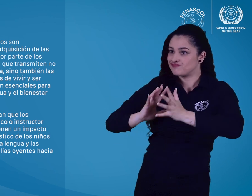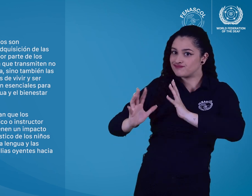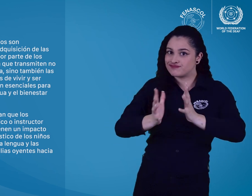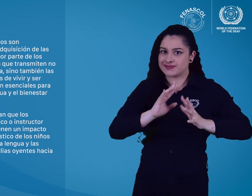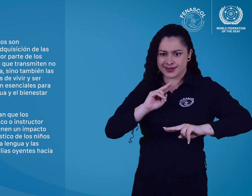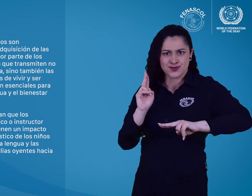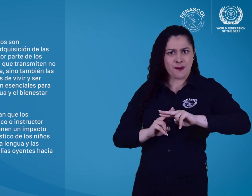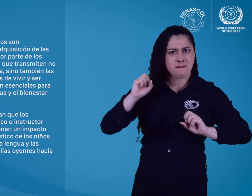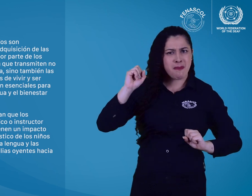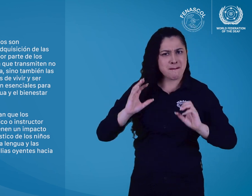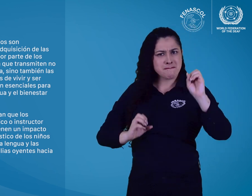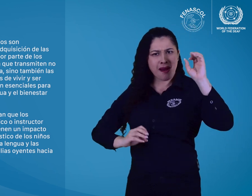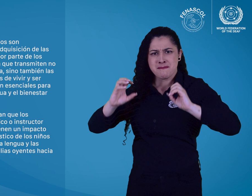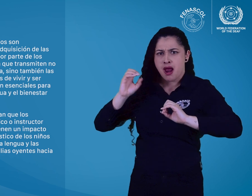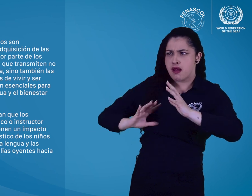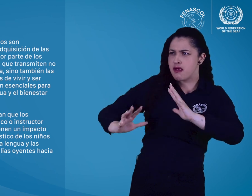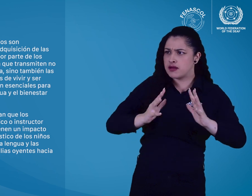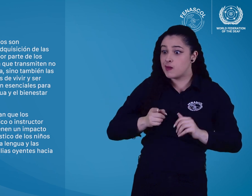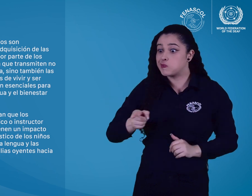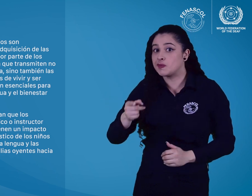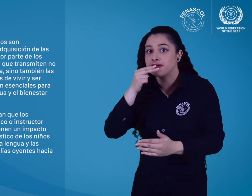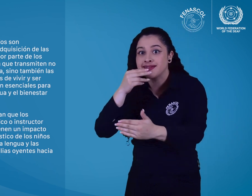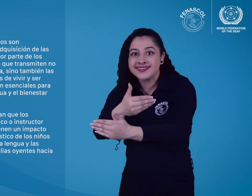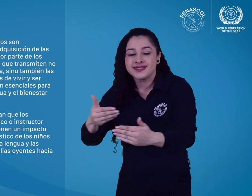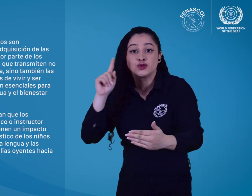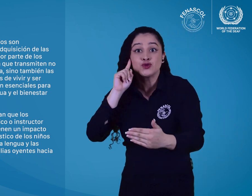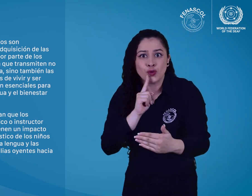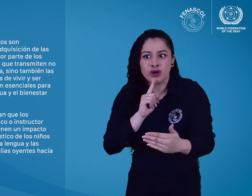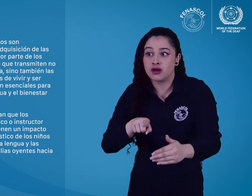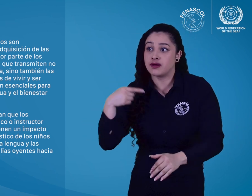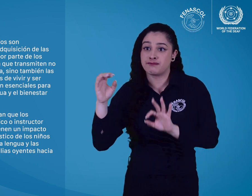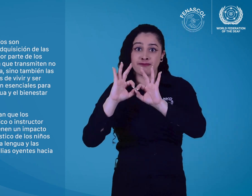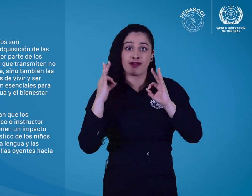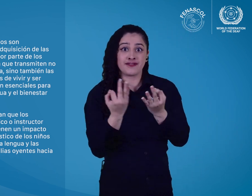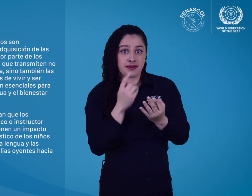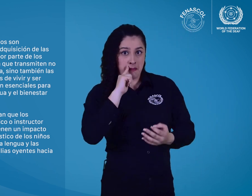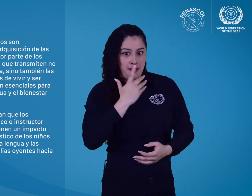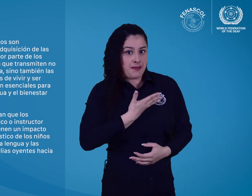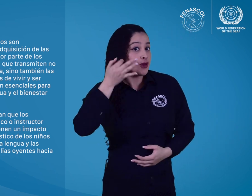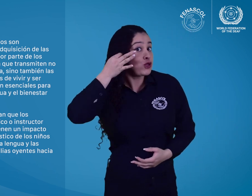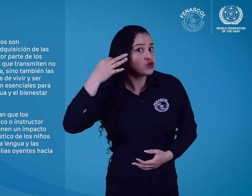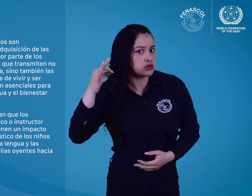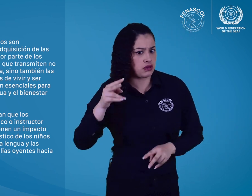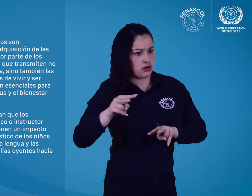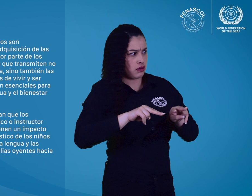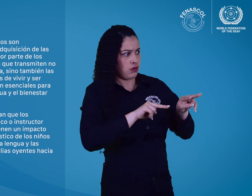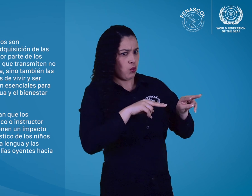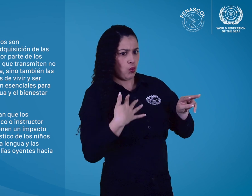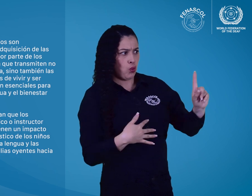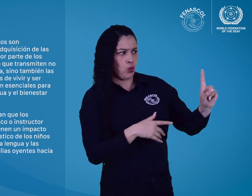desarrollo lingüístico de los niños sordos y en el aprendizaje de la lengua y las actitudes